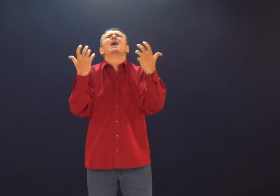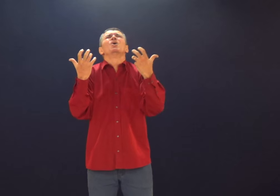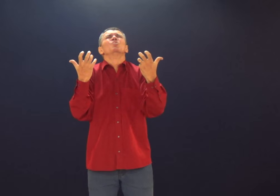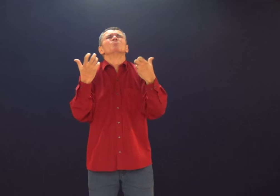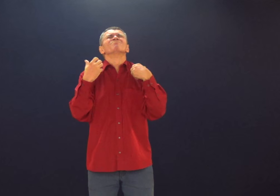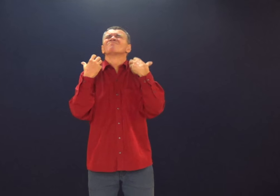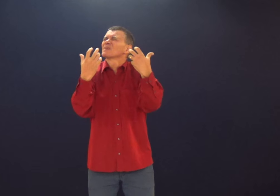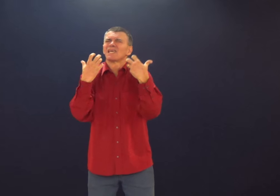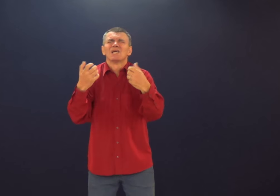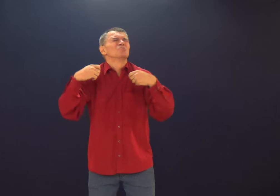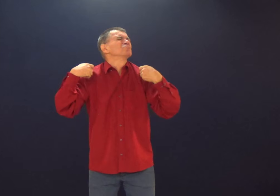pessoas.